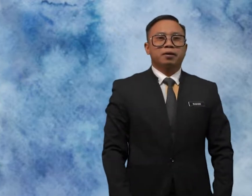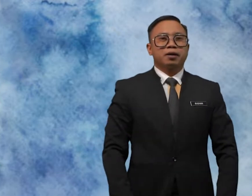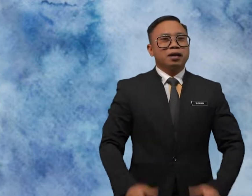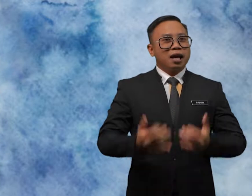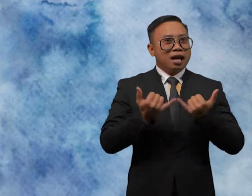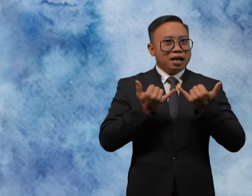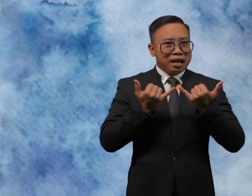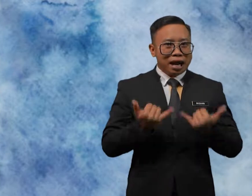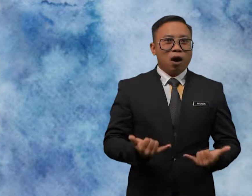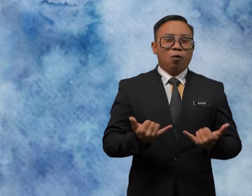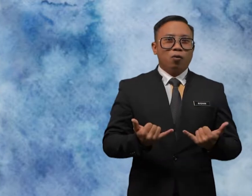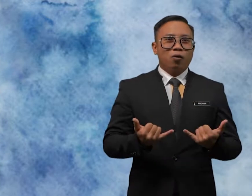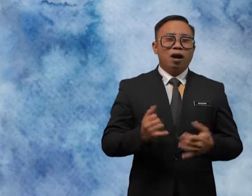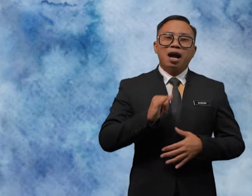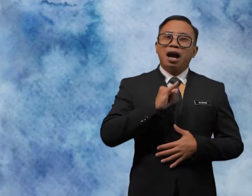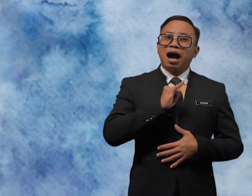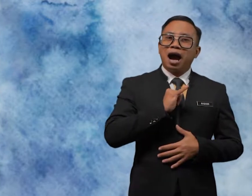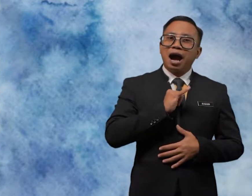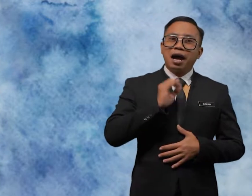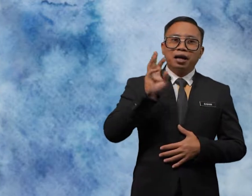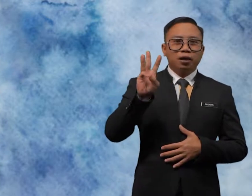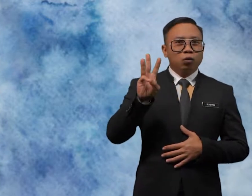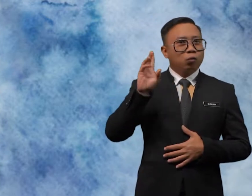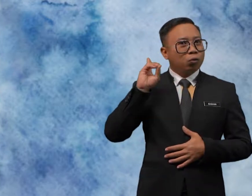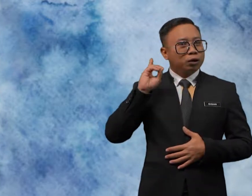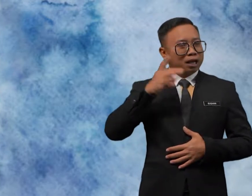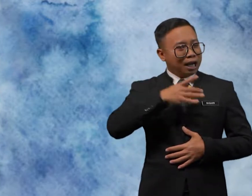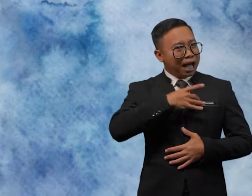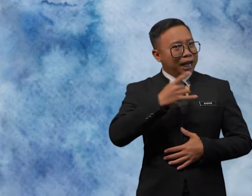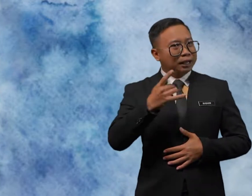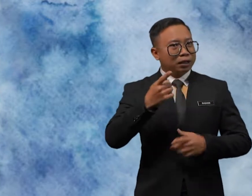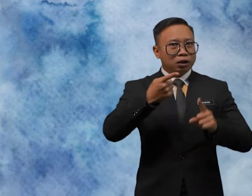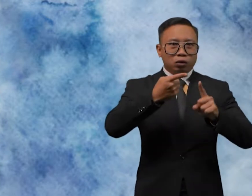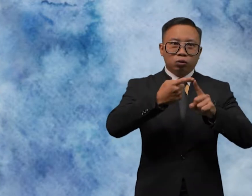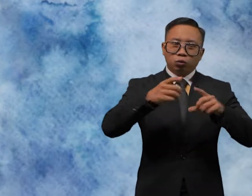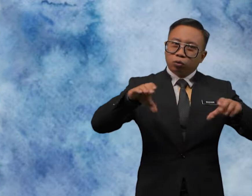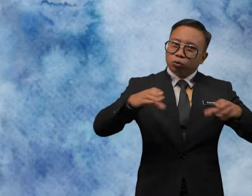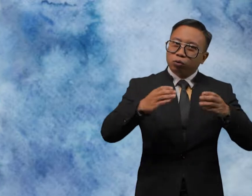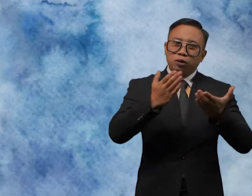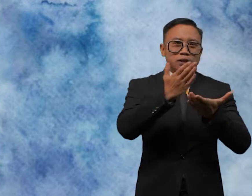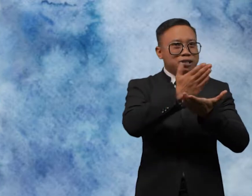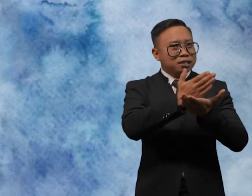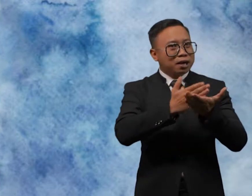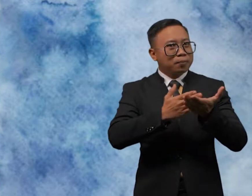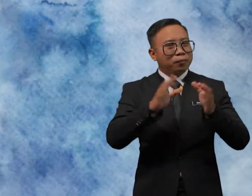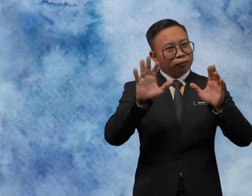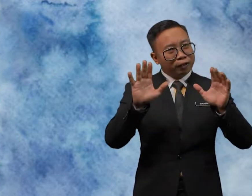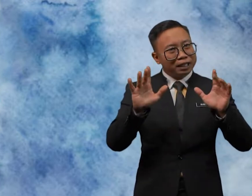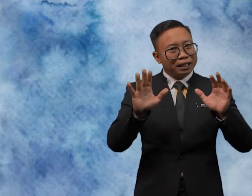Now, I would like to do some finger